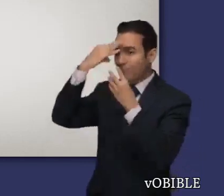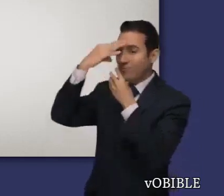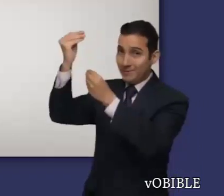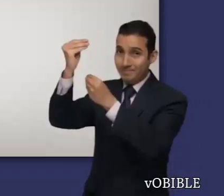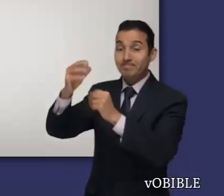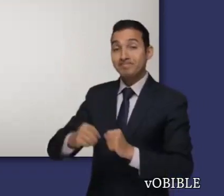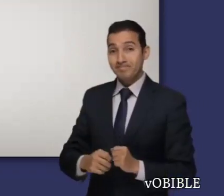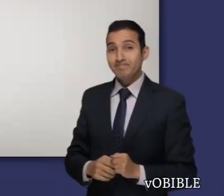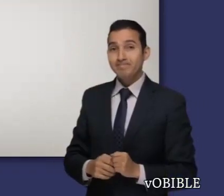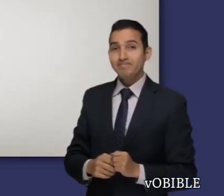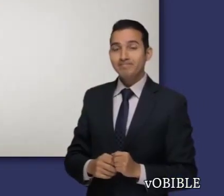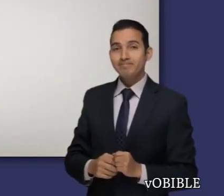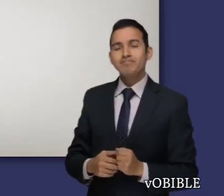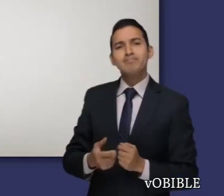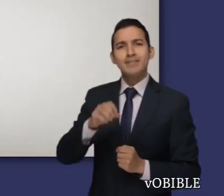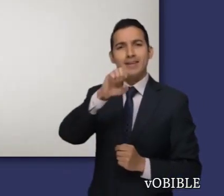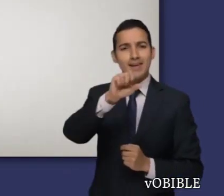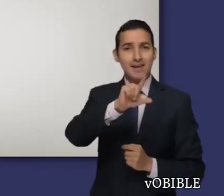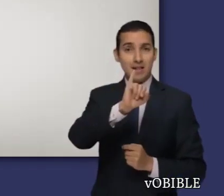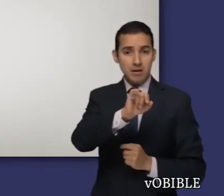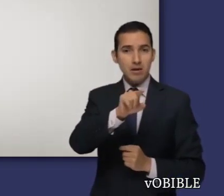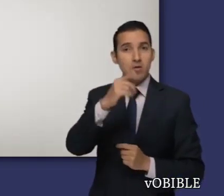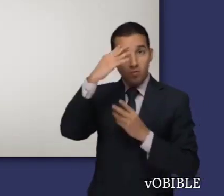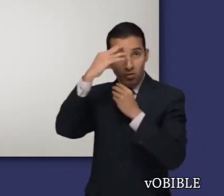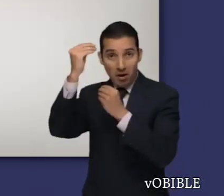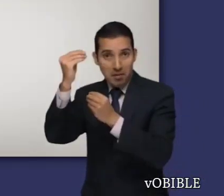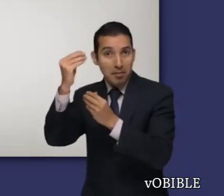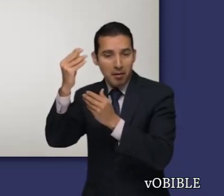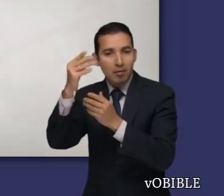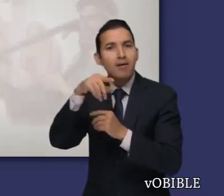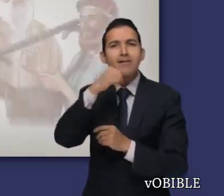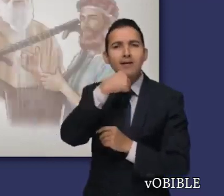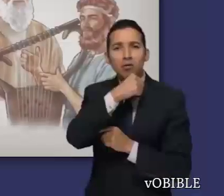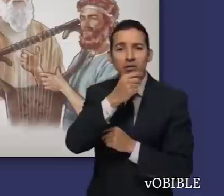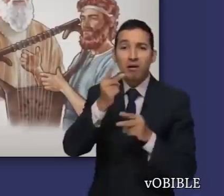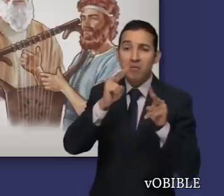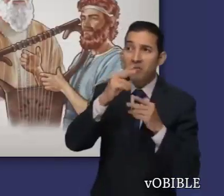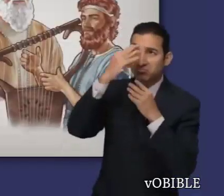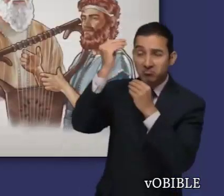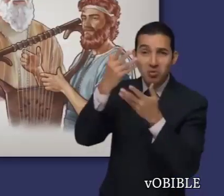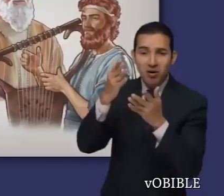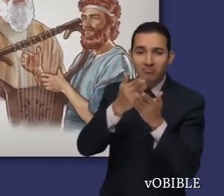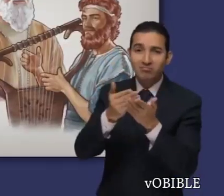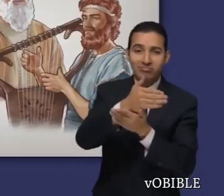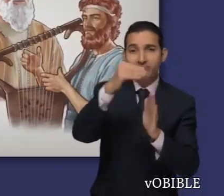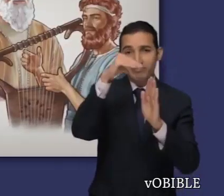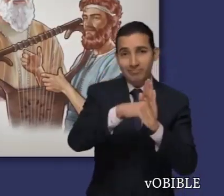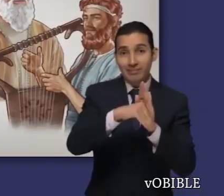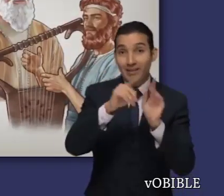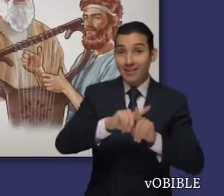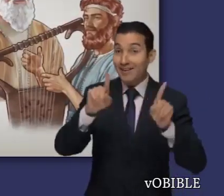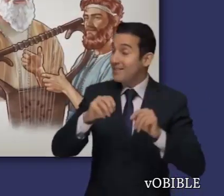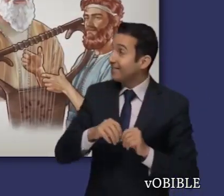Elí y Saúl desobedecieron a Jehová y tuvieron un final trágico. En cambio, Samuel y David fueron